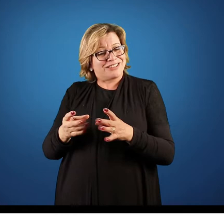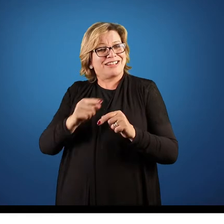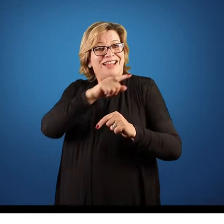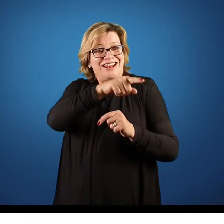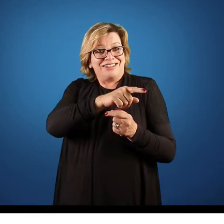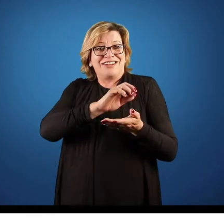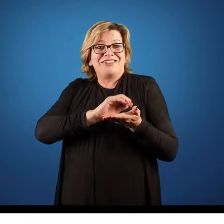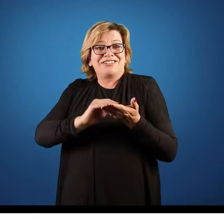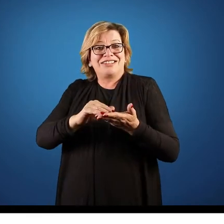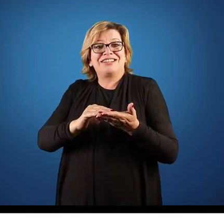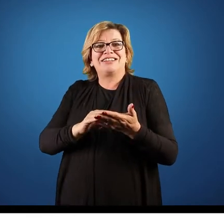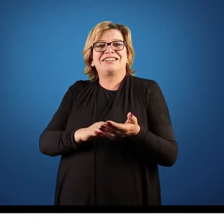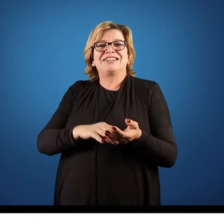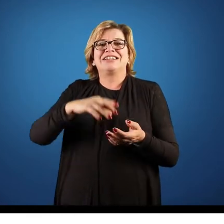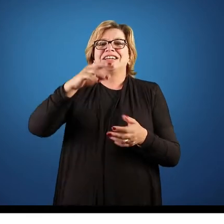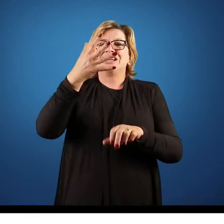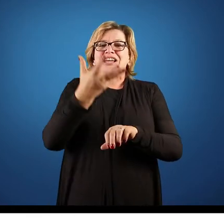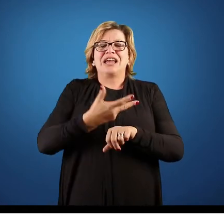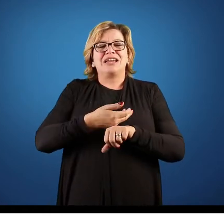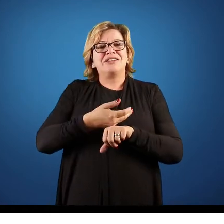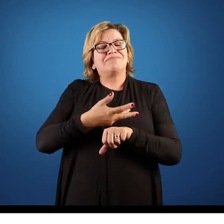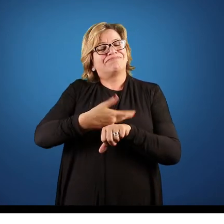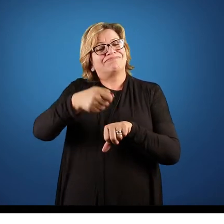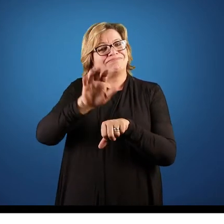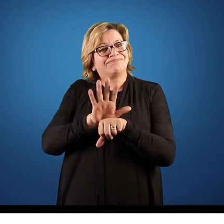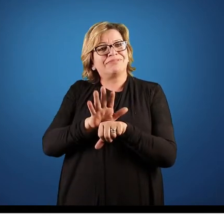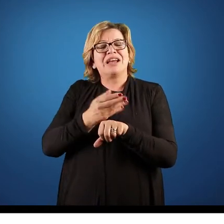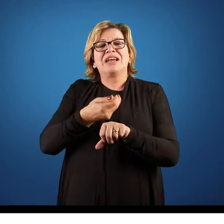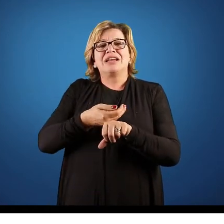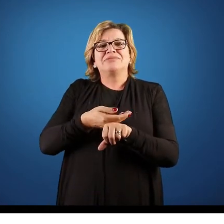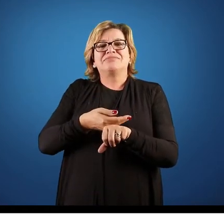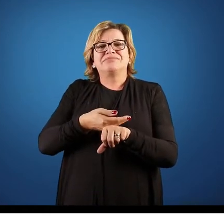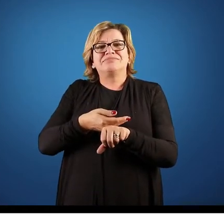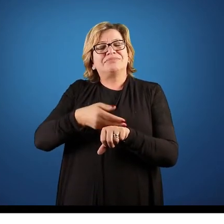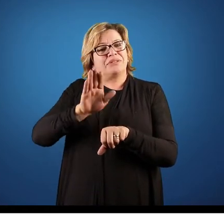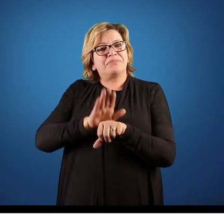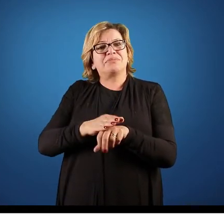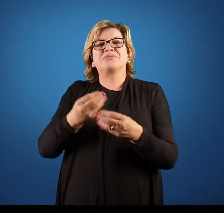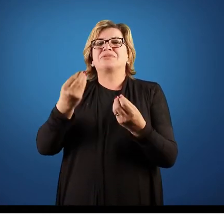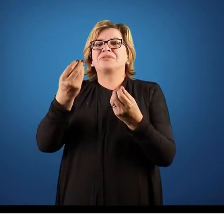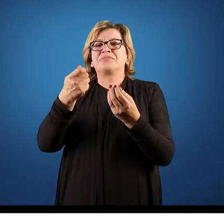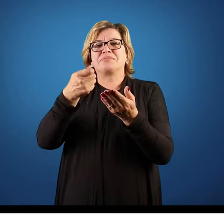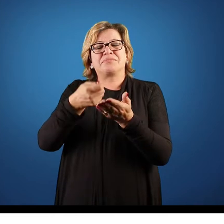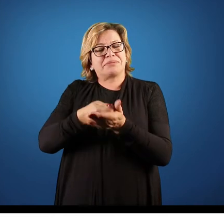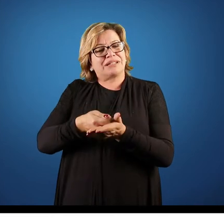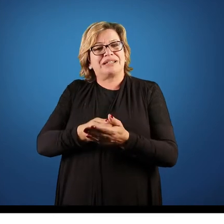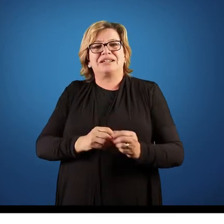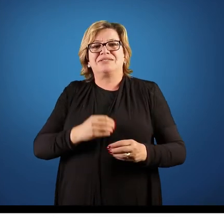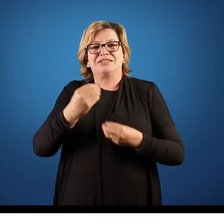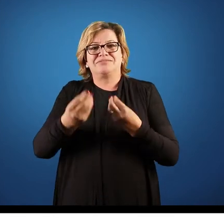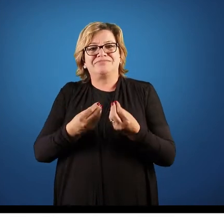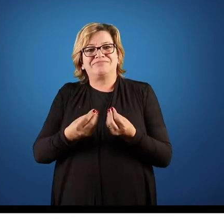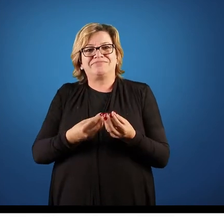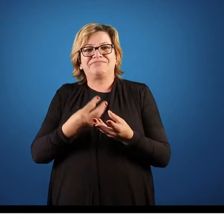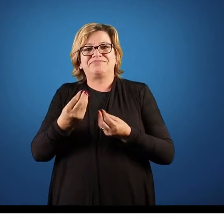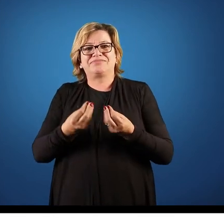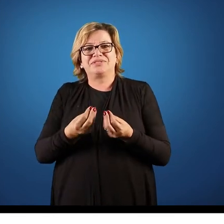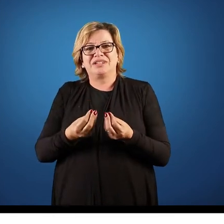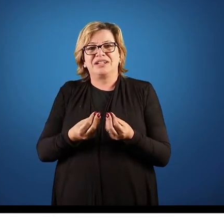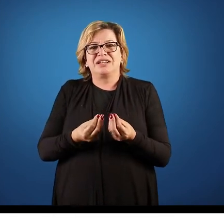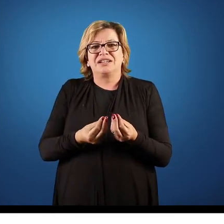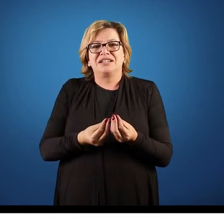ele vai gerar a questão do recolhimento dos impostos. Então, para a contabilidade, o ato tem que estar consumado. Agora, para a empresa, é totalmente